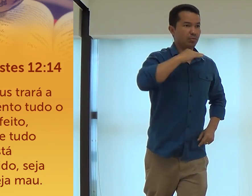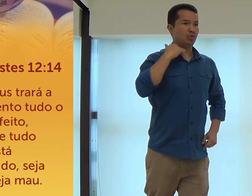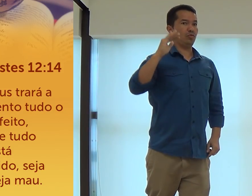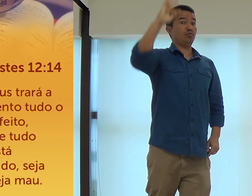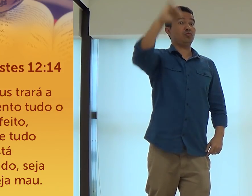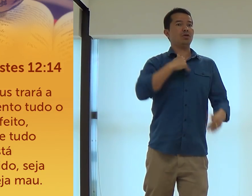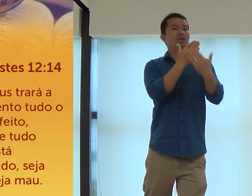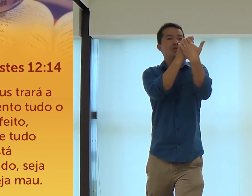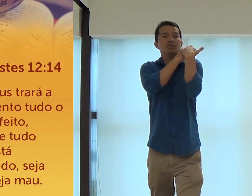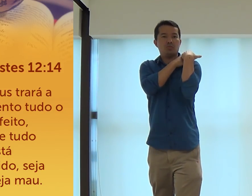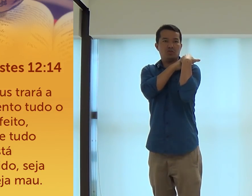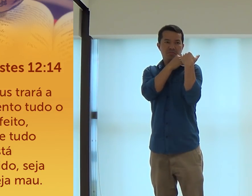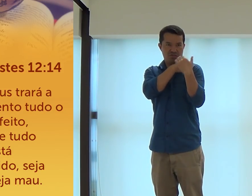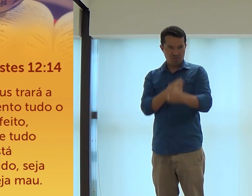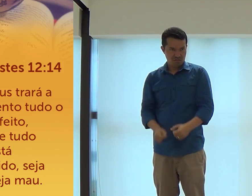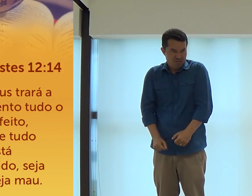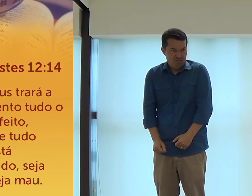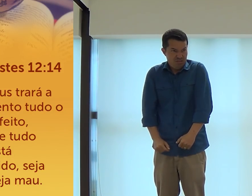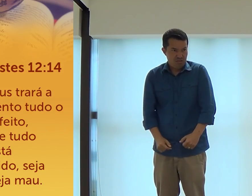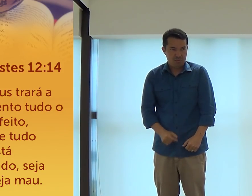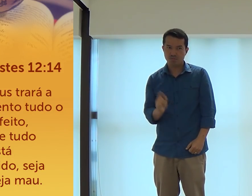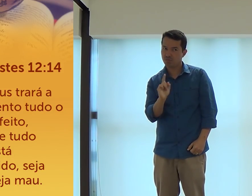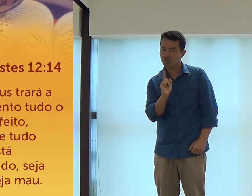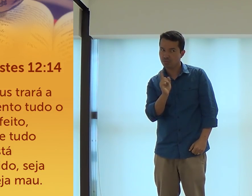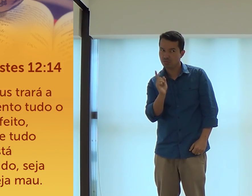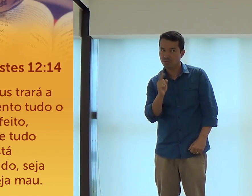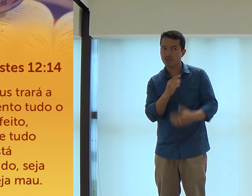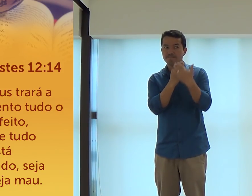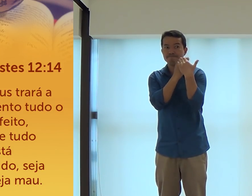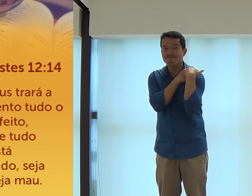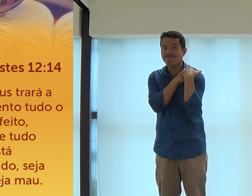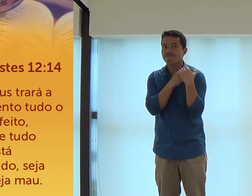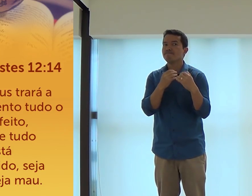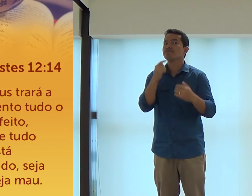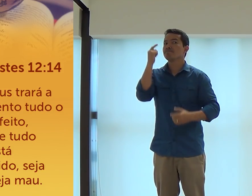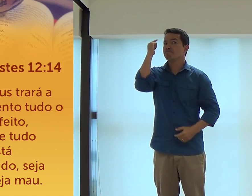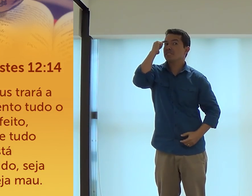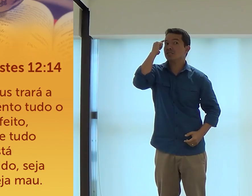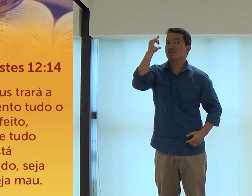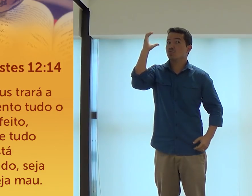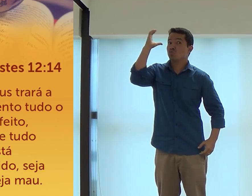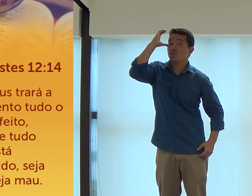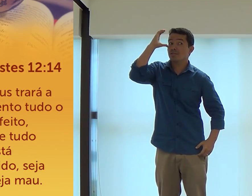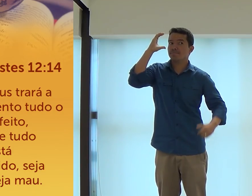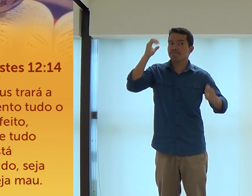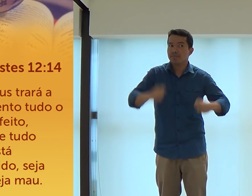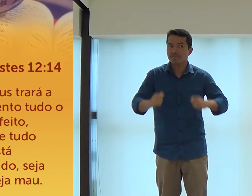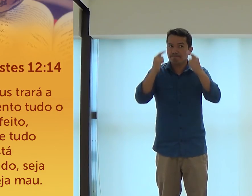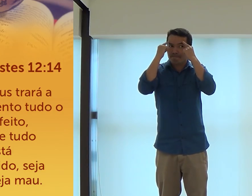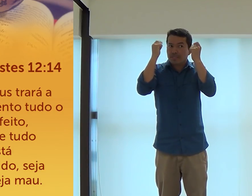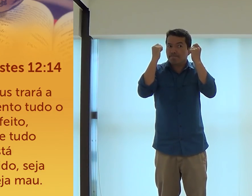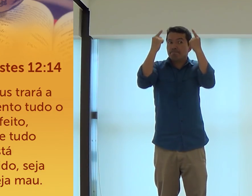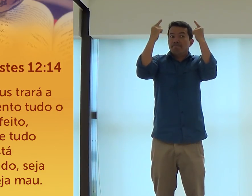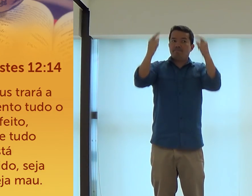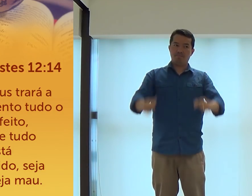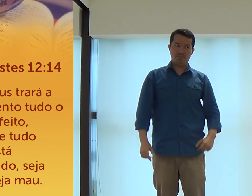responsabilidade. Porque no futuro você vai morrer. Agora, se você pensar, não tem responsabilidade nenhuma, o que vai acontecer? Você precisa ter